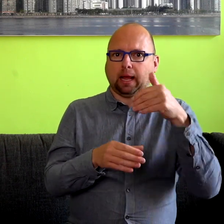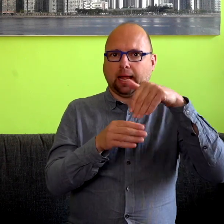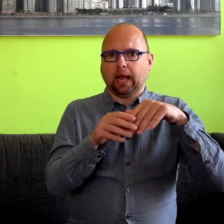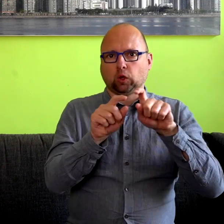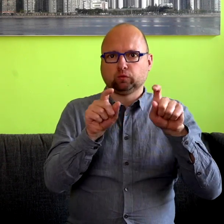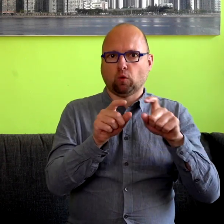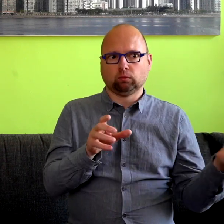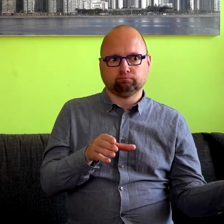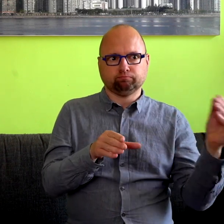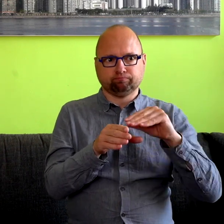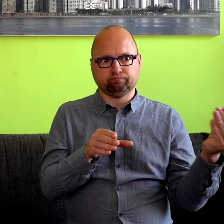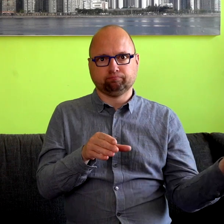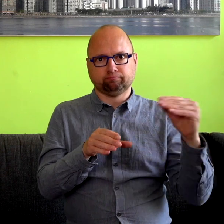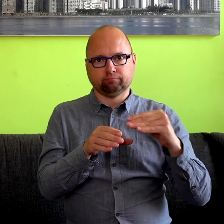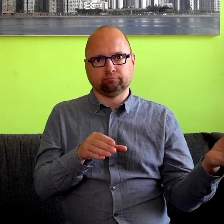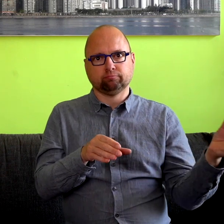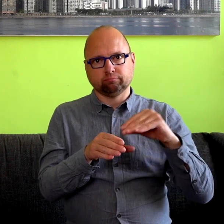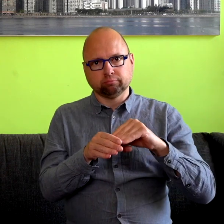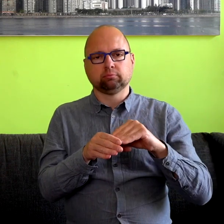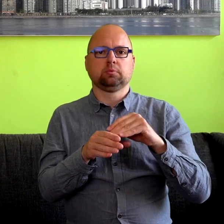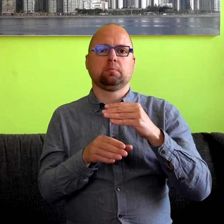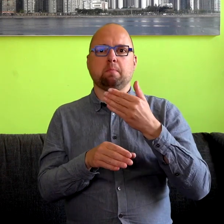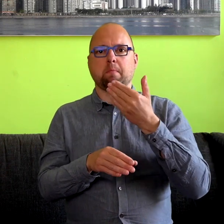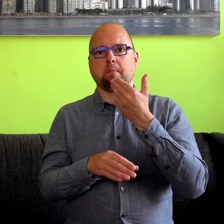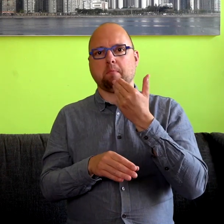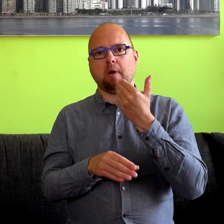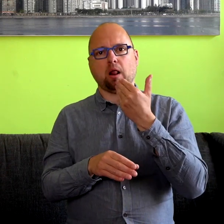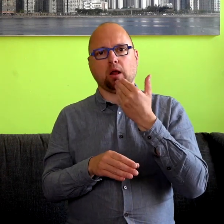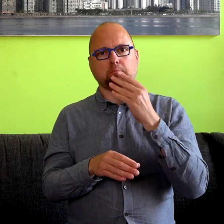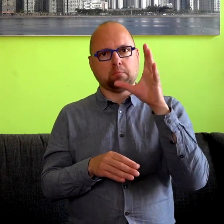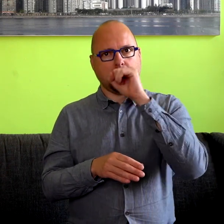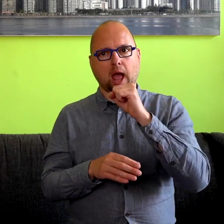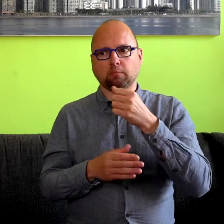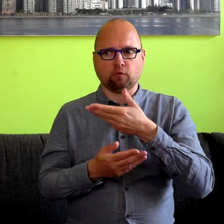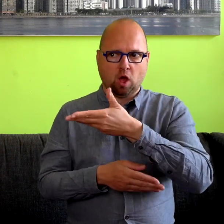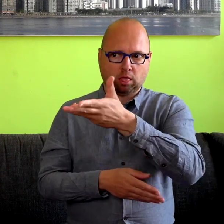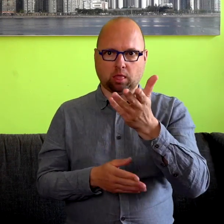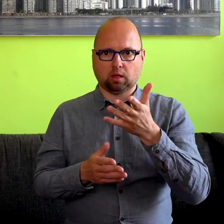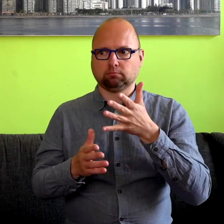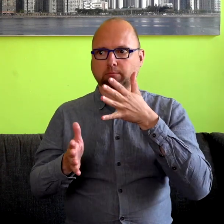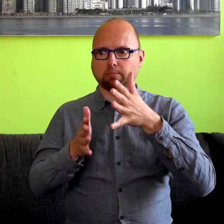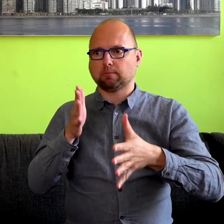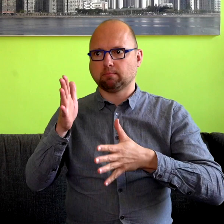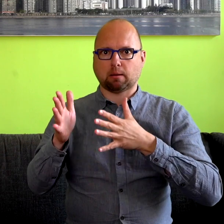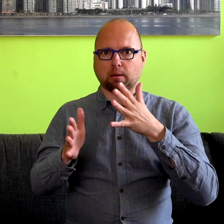voor mensen die die woorden hebben geleerd om dat te begrijpen. Dat betekent dus ook vooral dat je die woorden